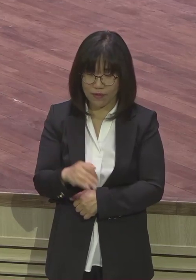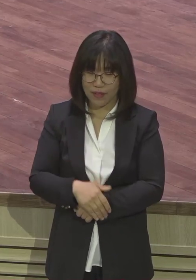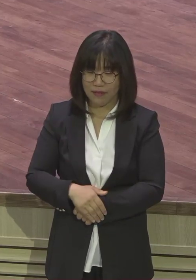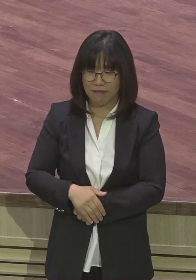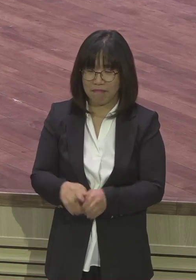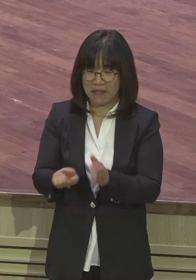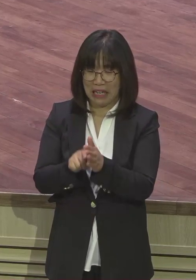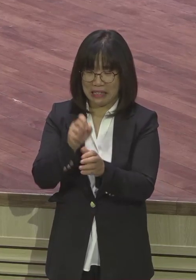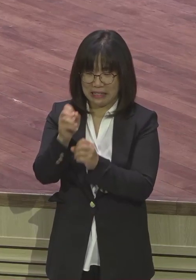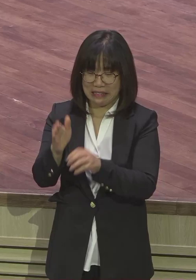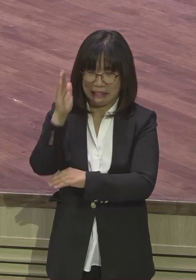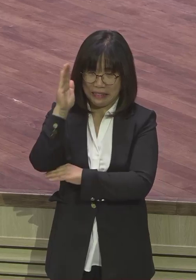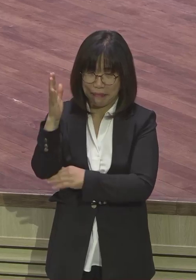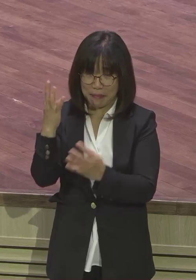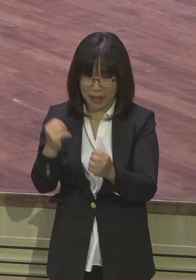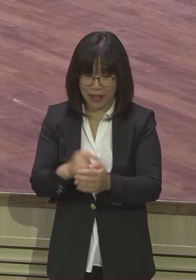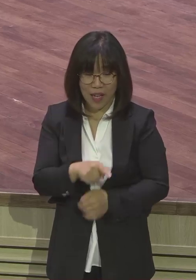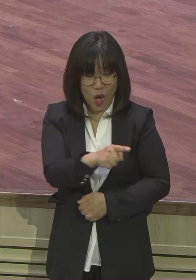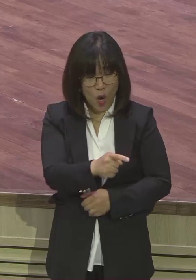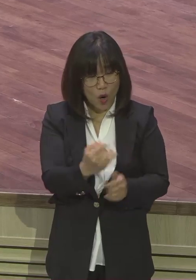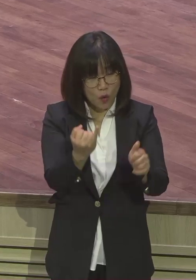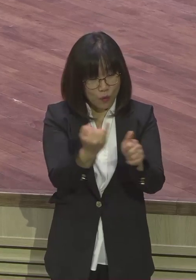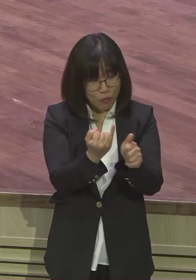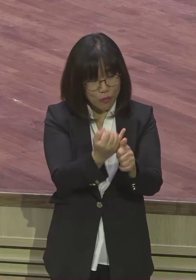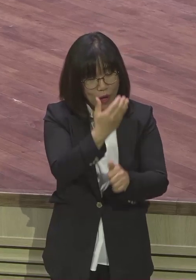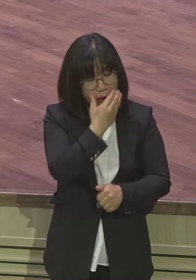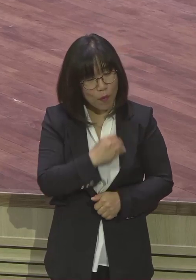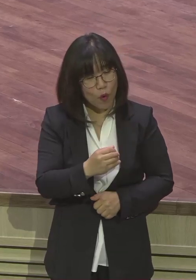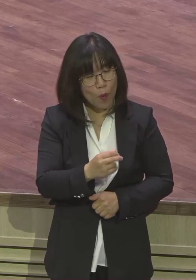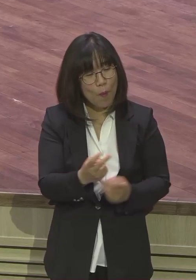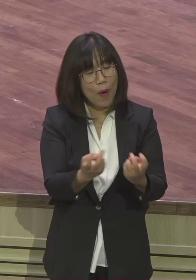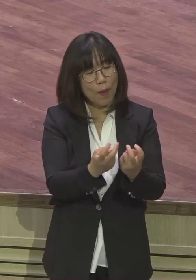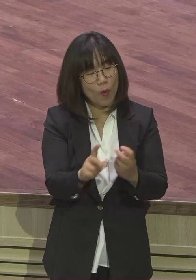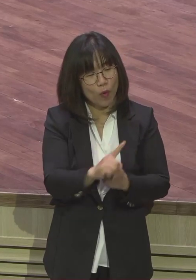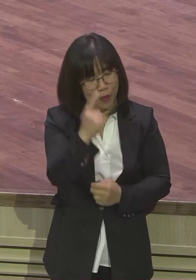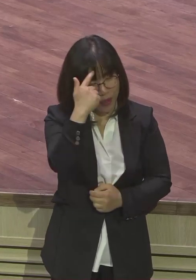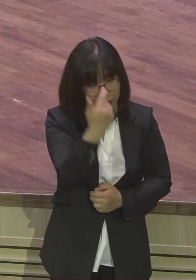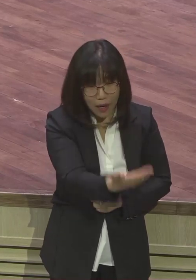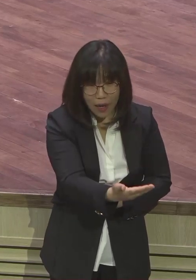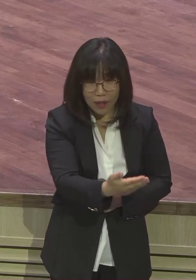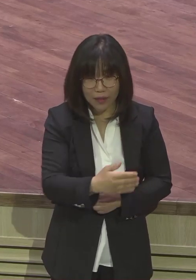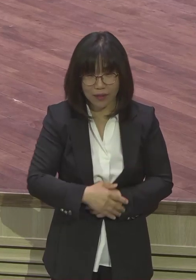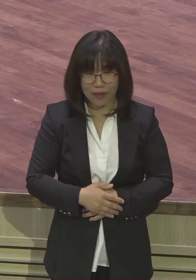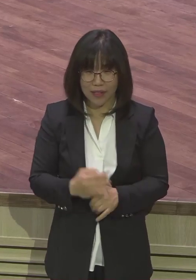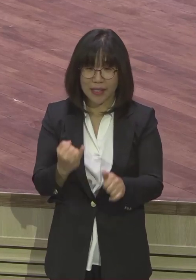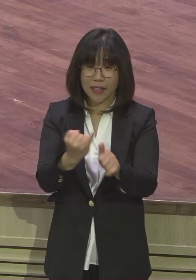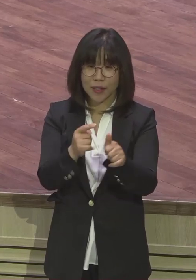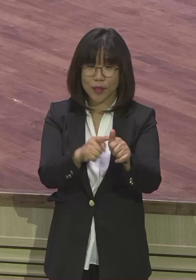어떻게 그렇게 부부가 행복하게 살 수 있어야 비결이 뭐냐 물었습니다. 최수종씨 말해요. 저는